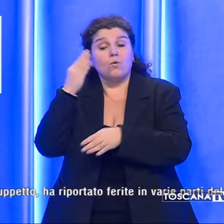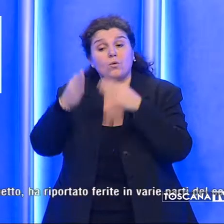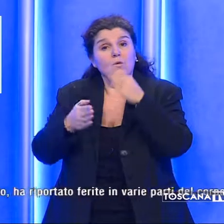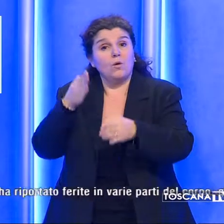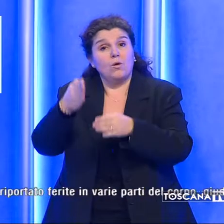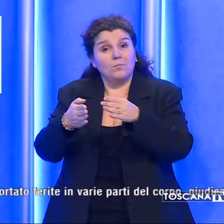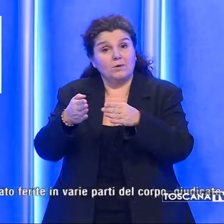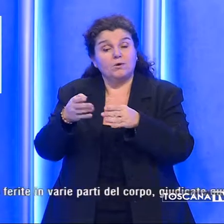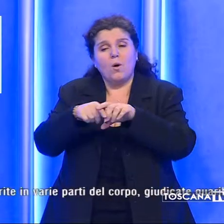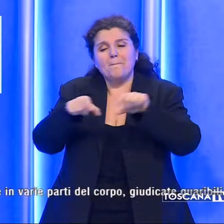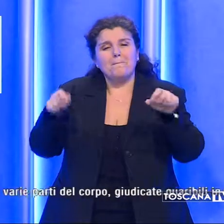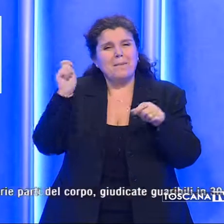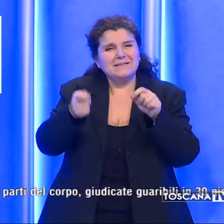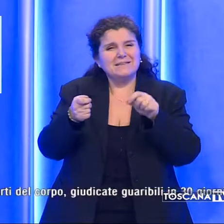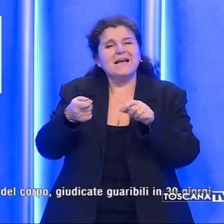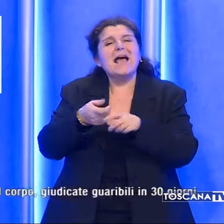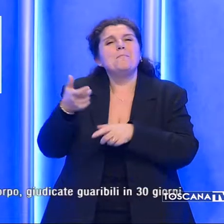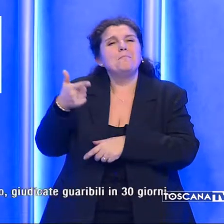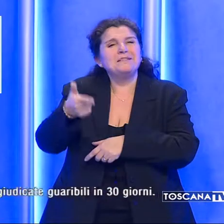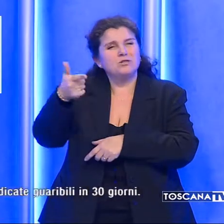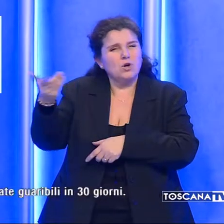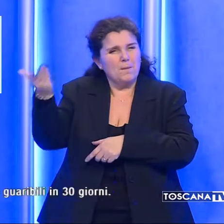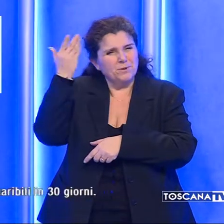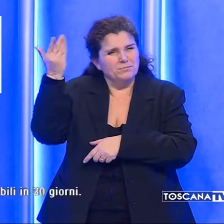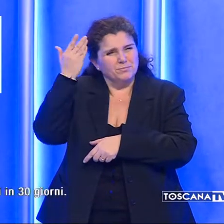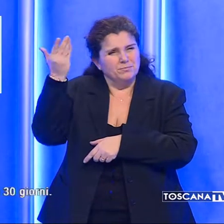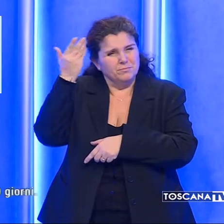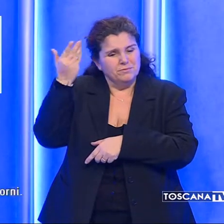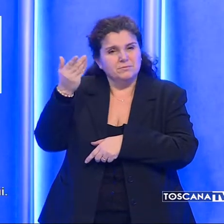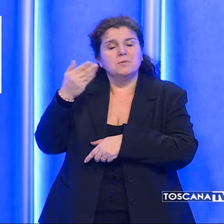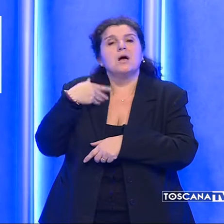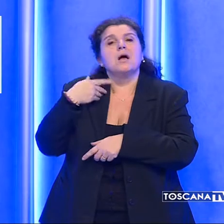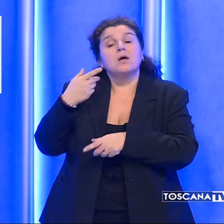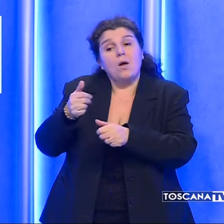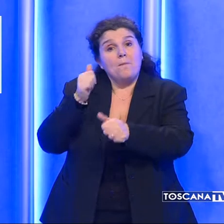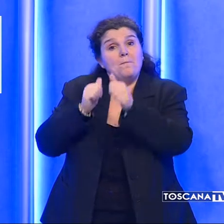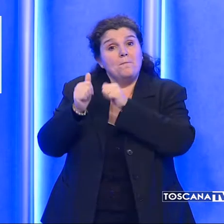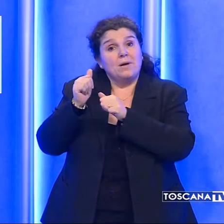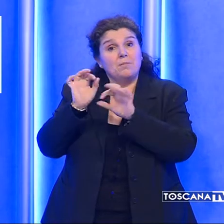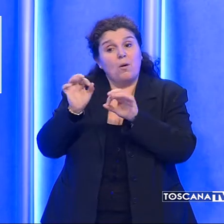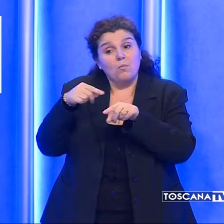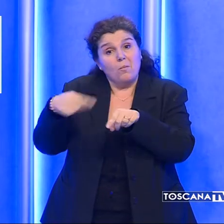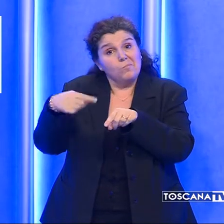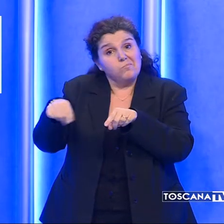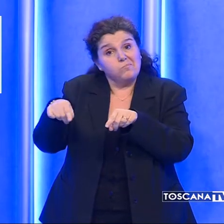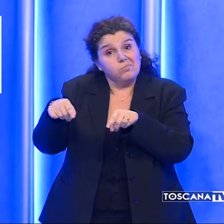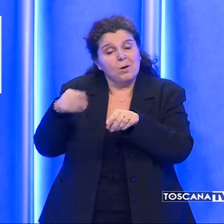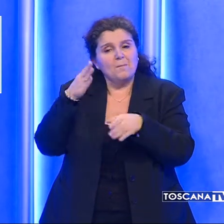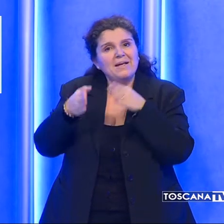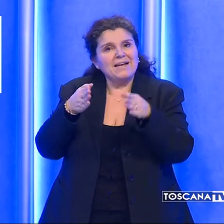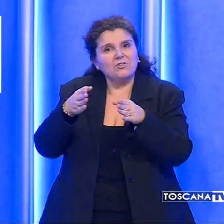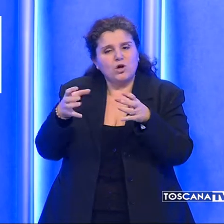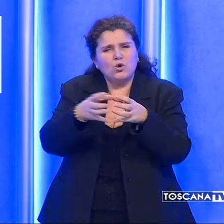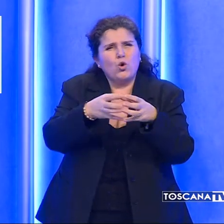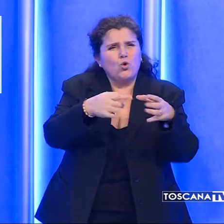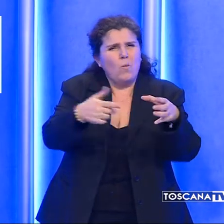delle mazze e col calcio della pistola scacciacani con la quale poco prima lui stesso aveva minacciato